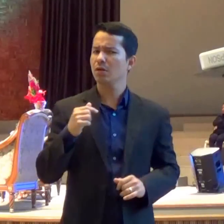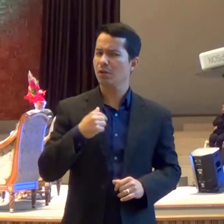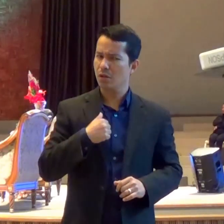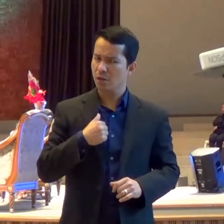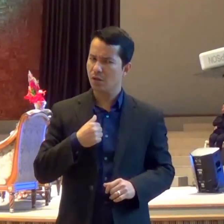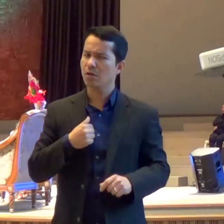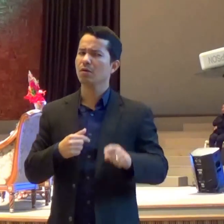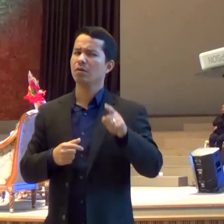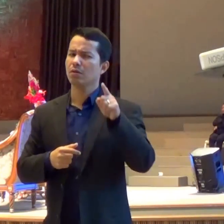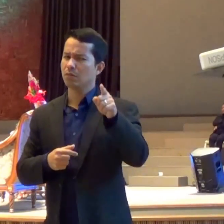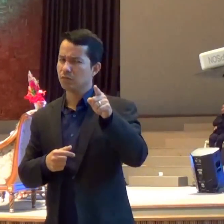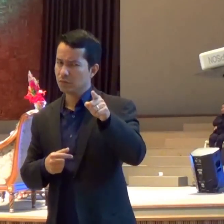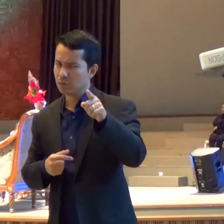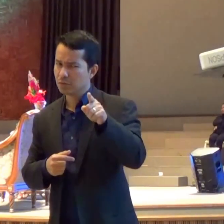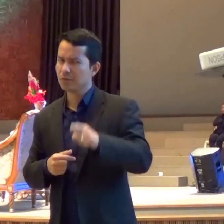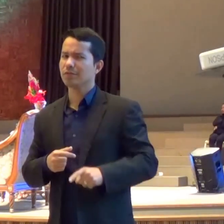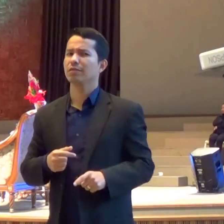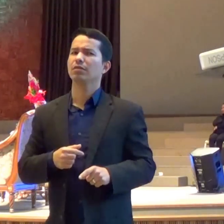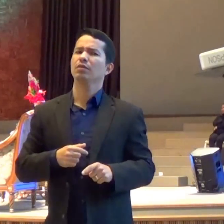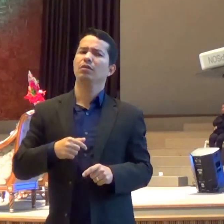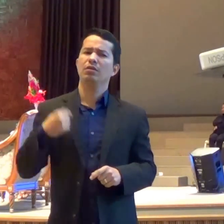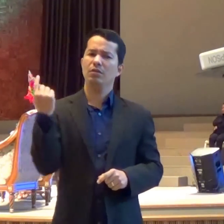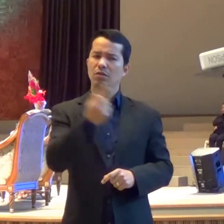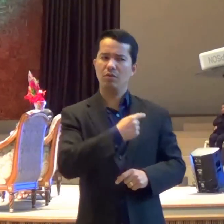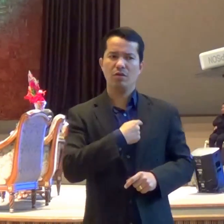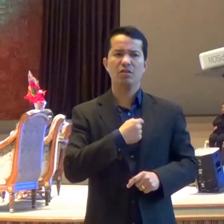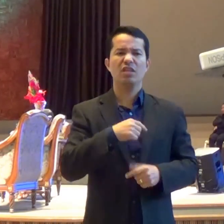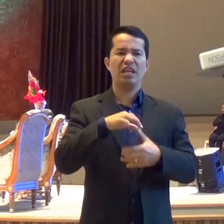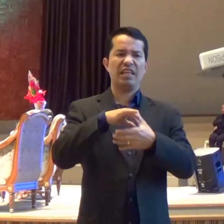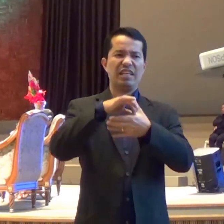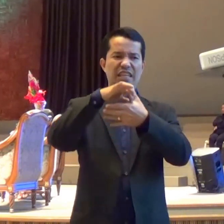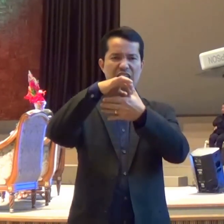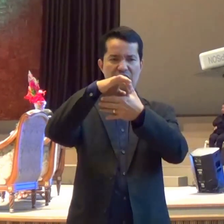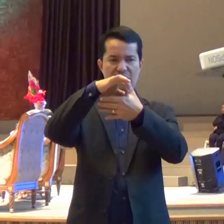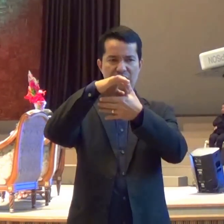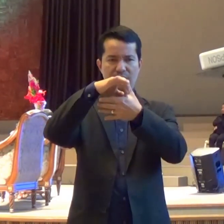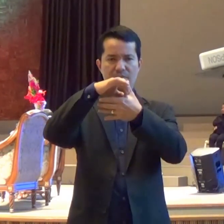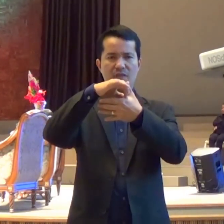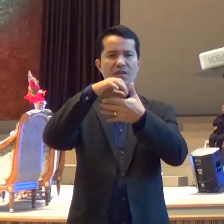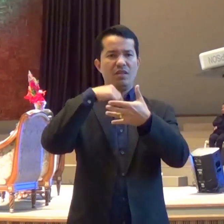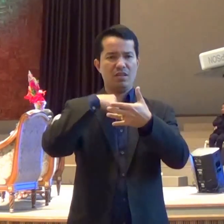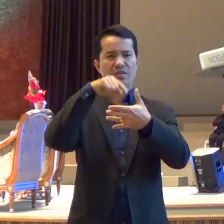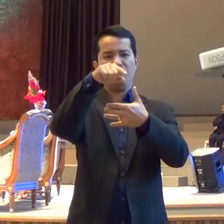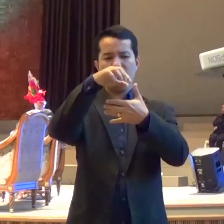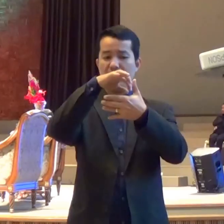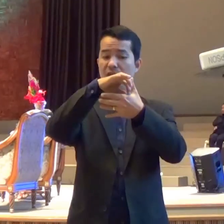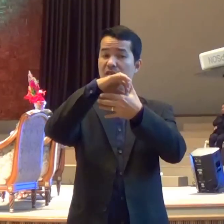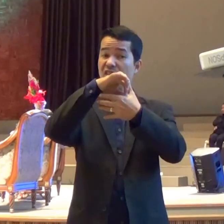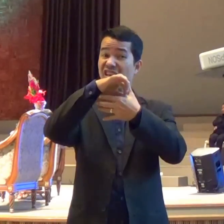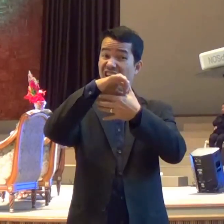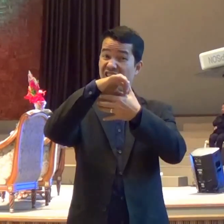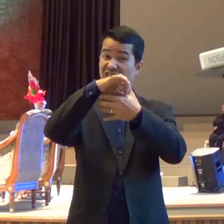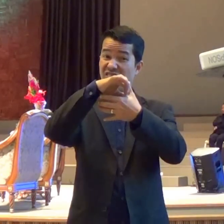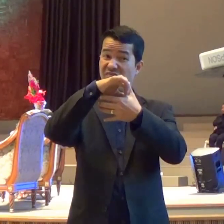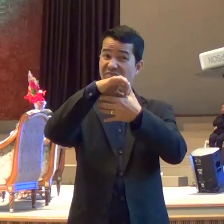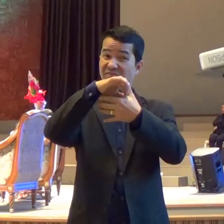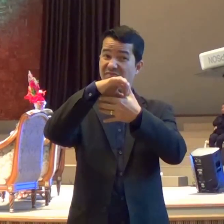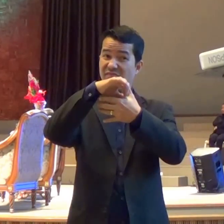sabe Que você É só Carne E que a carne Luta contra o Espírito Dá um beliscão Aí em você